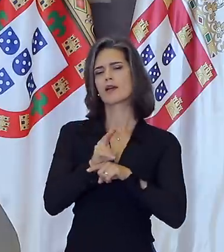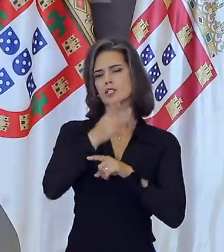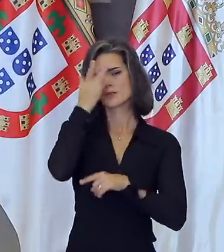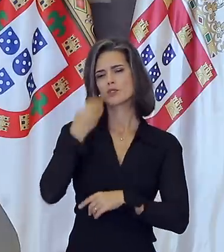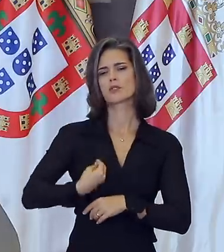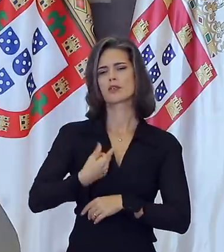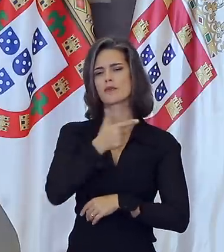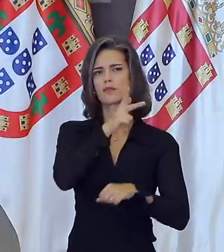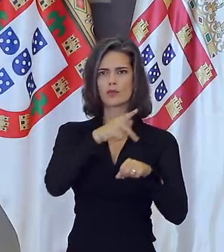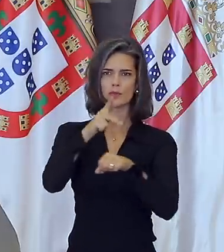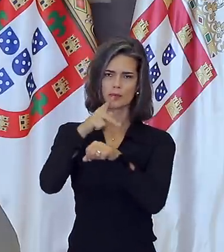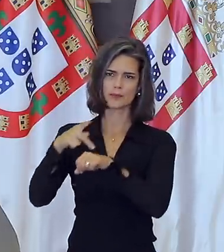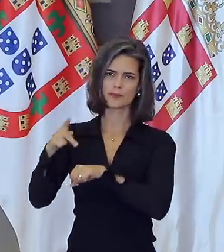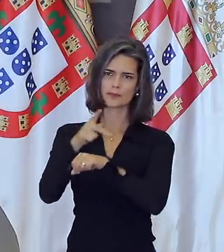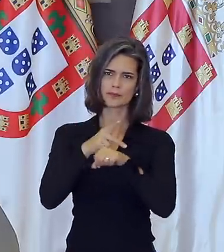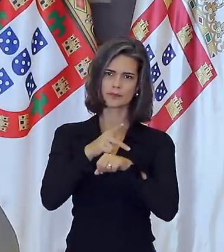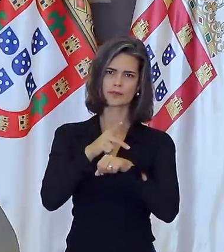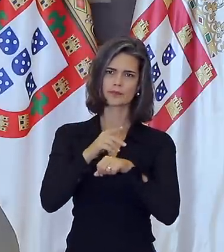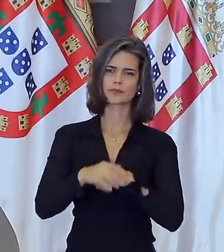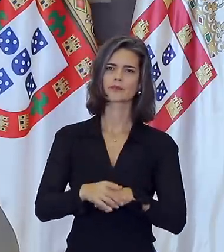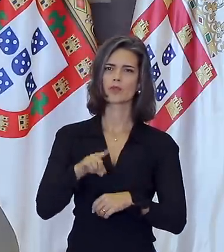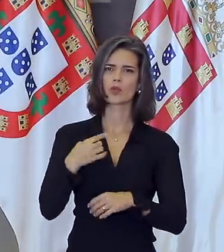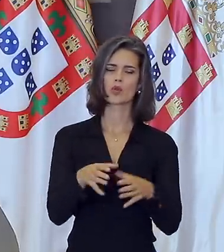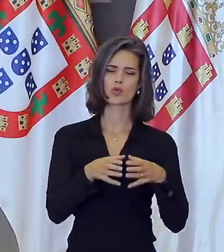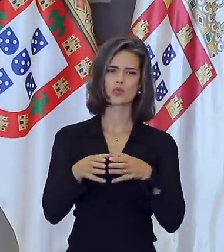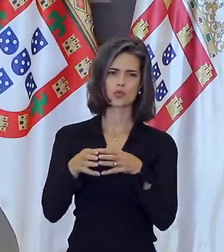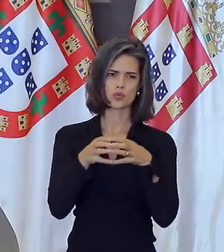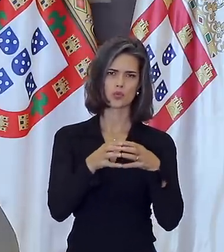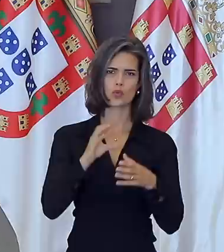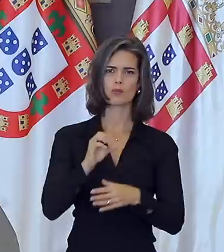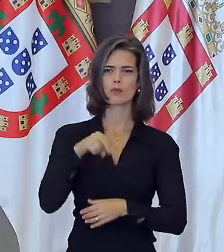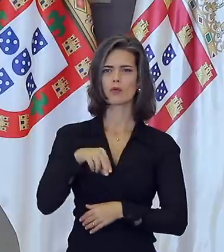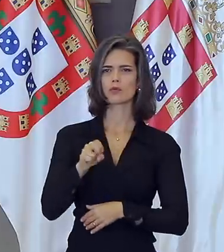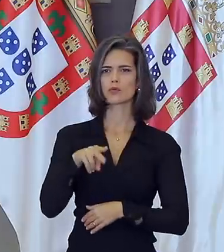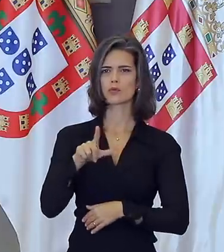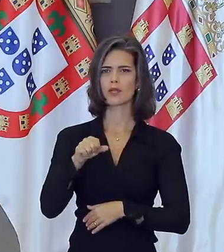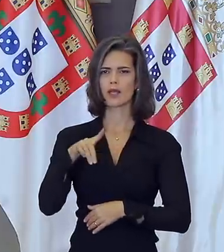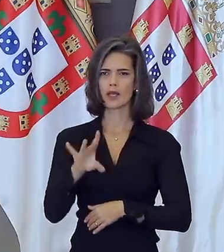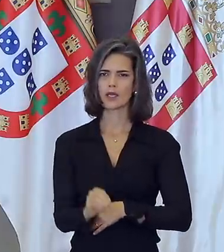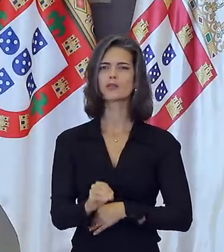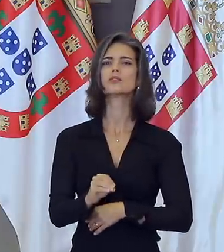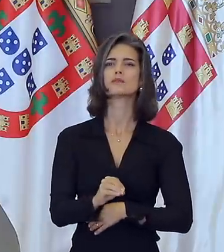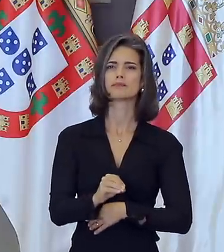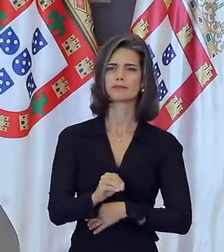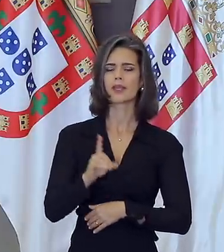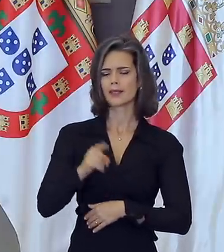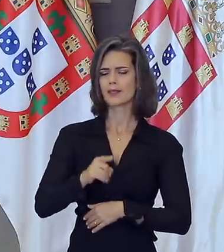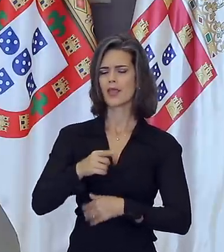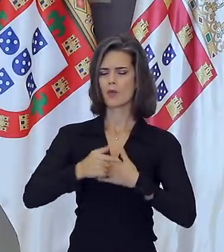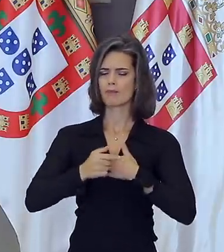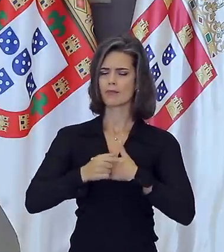por meio da nossa robusta rede consular, no que é uma das missões precípuas do Itamaraty e da maior